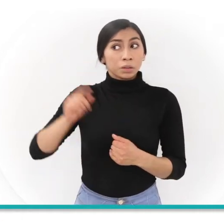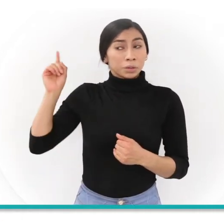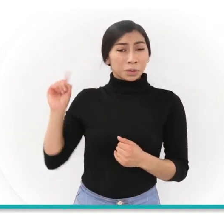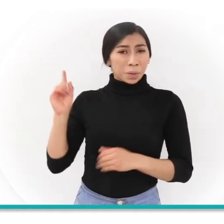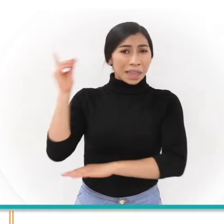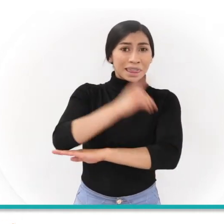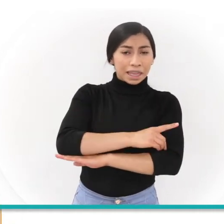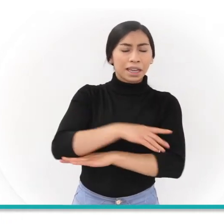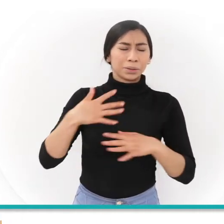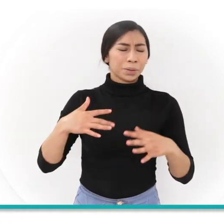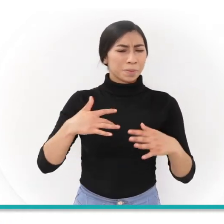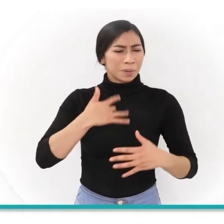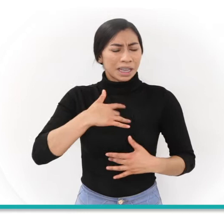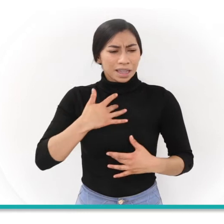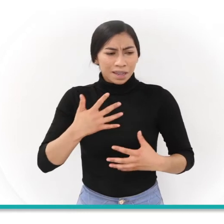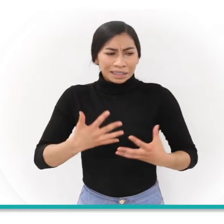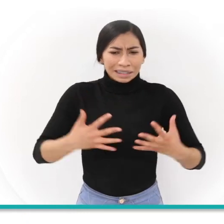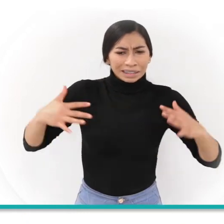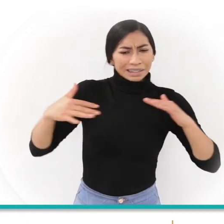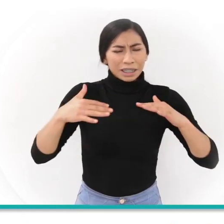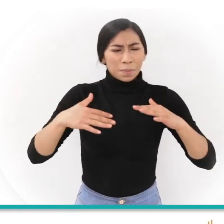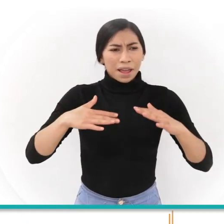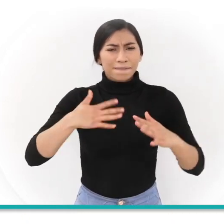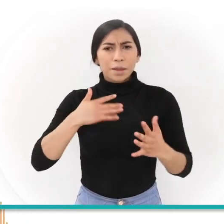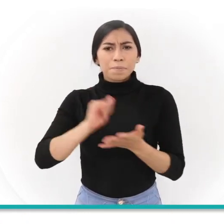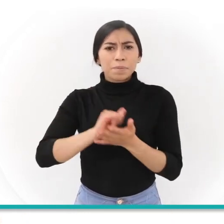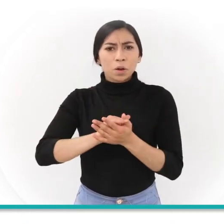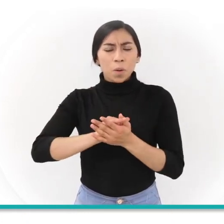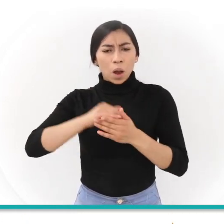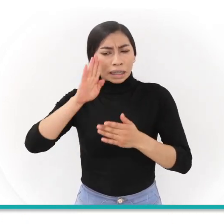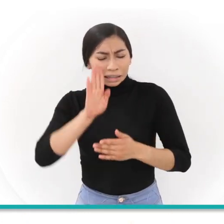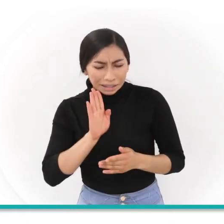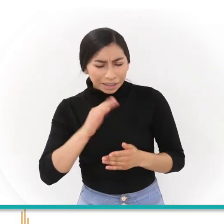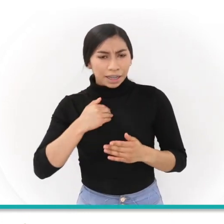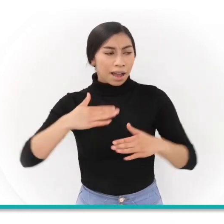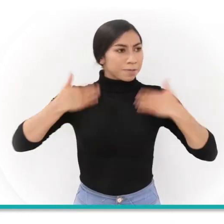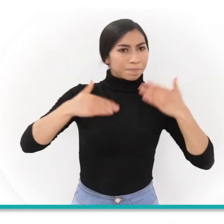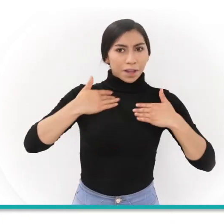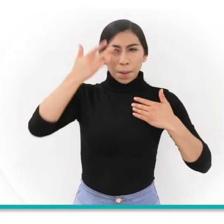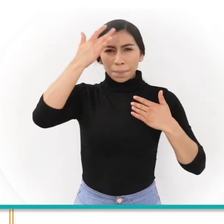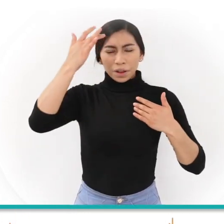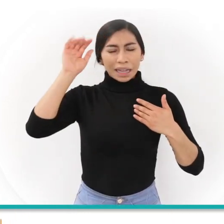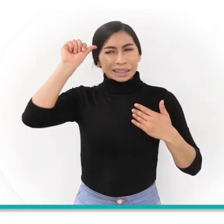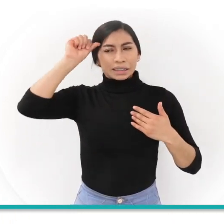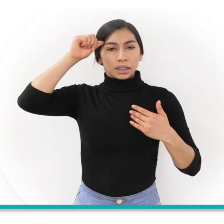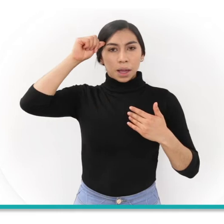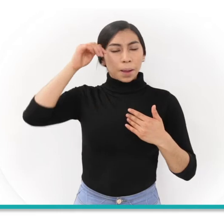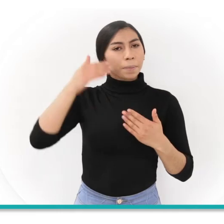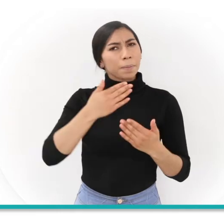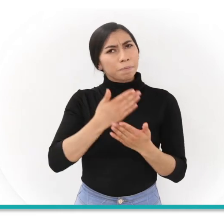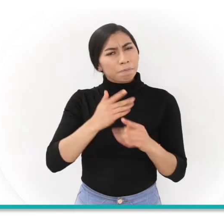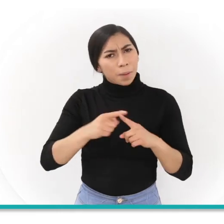del veterano tuve muchos sentimientos encontrados de alegría de tristeza de volver a recordar pero estoy muy